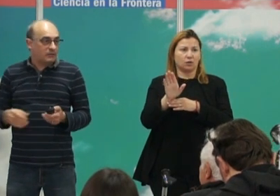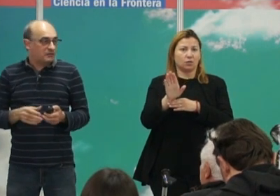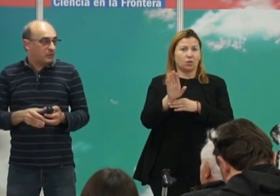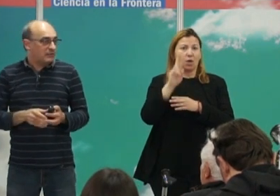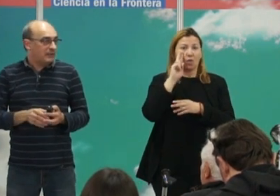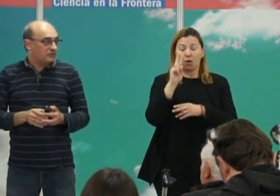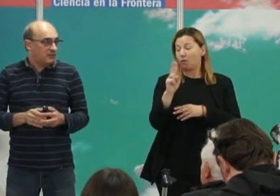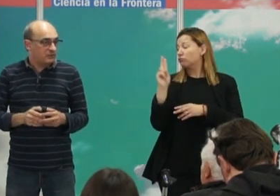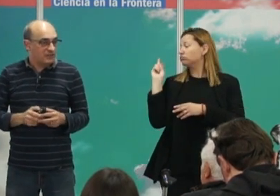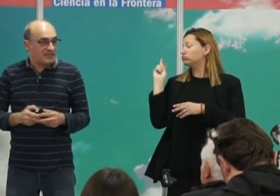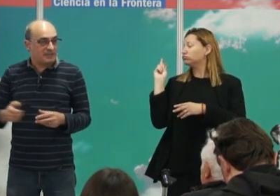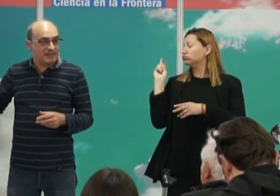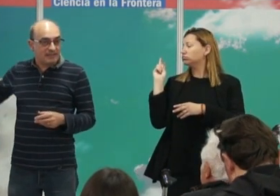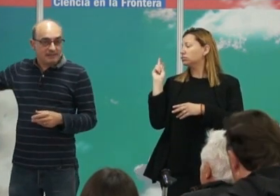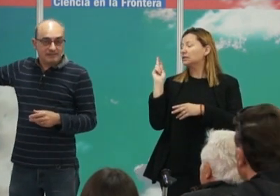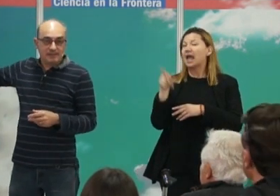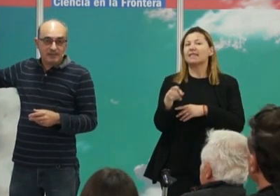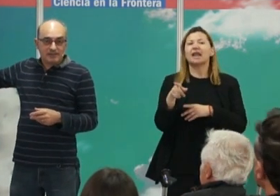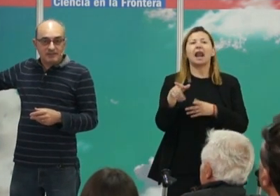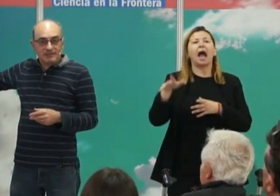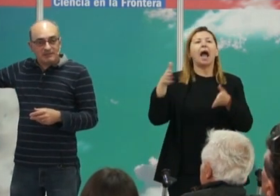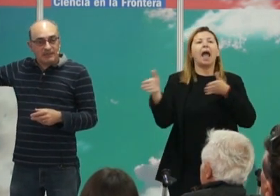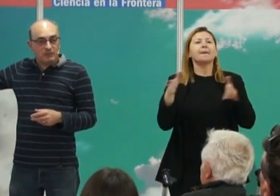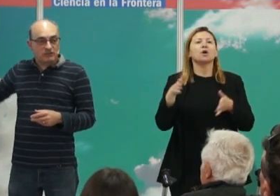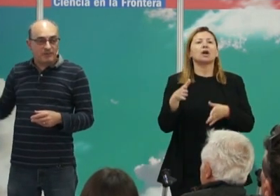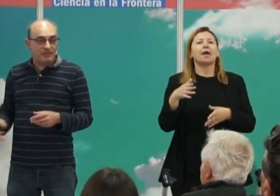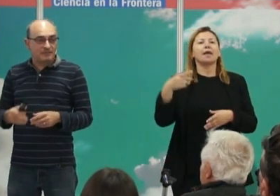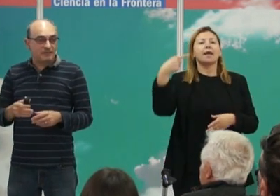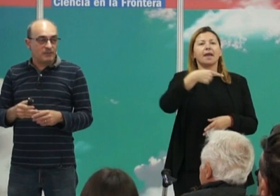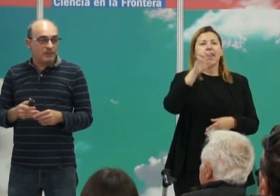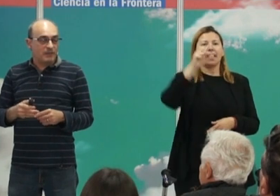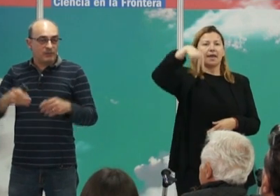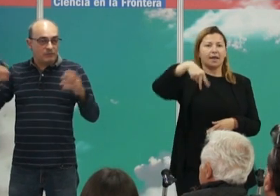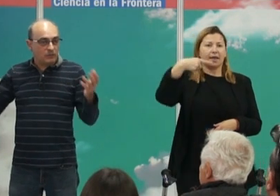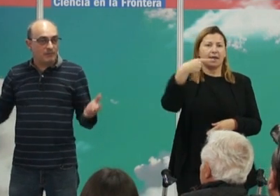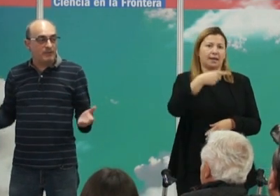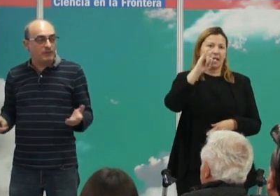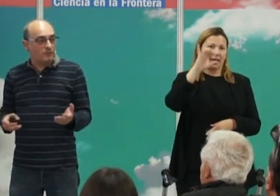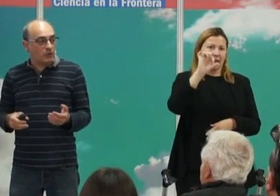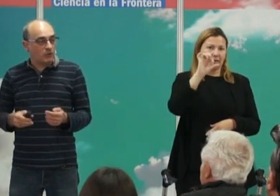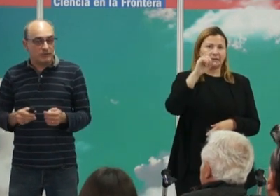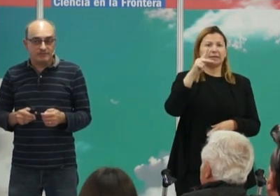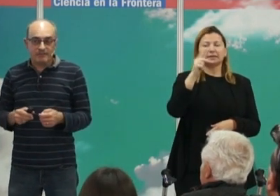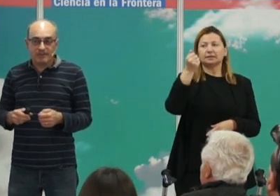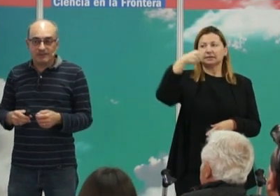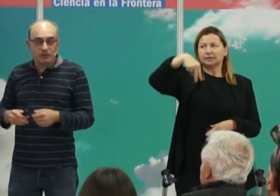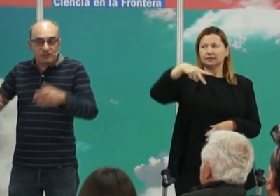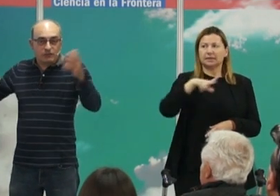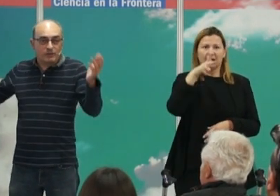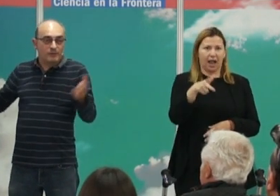antigüedad corresponde a los tiempos de Gengis Khan Gengis Khan como sabéis es el primero que fundó el imperio mongol